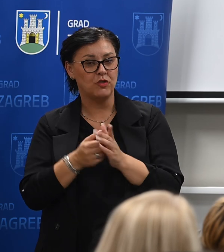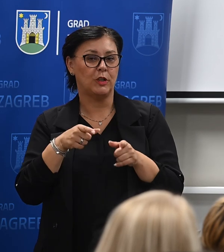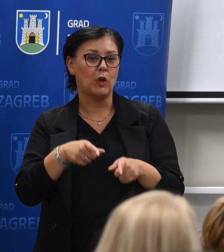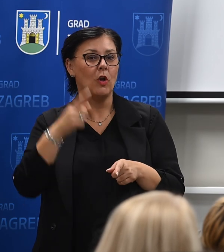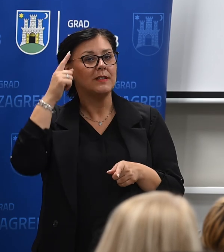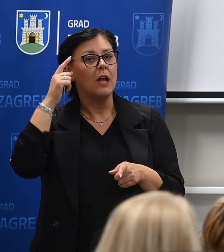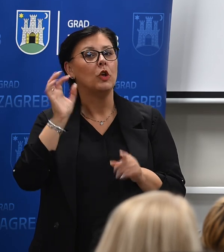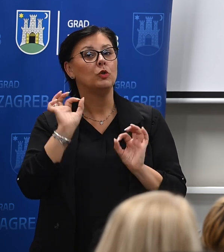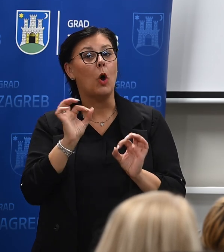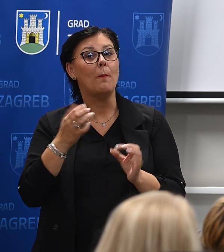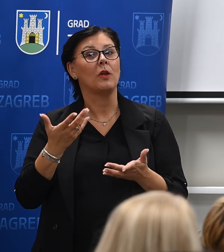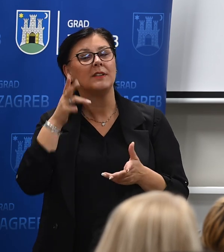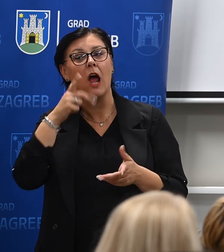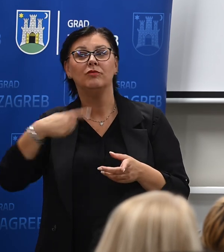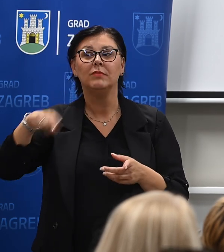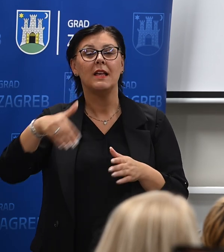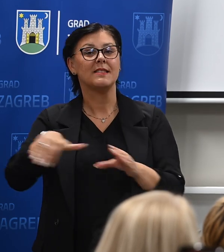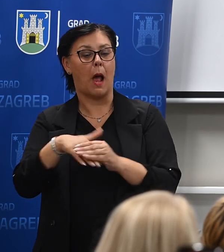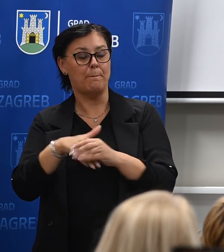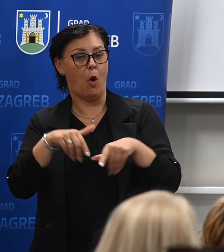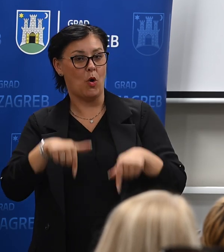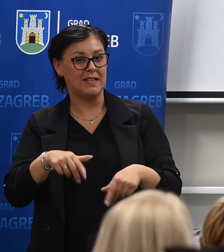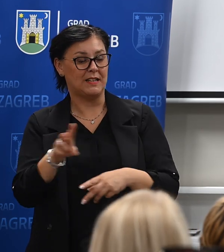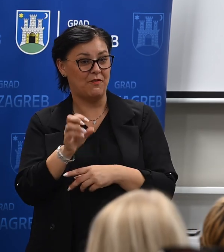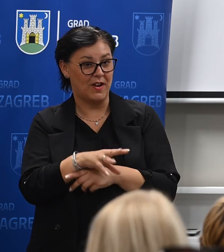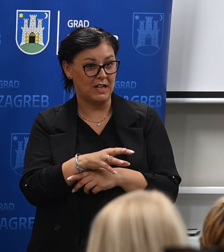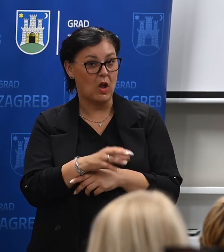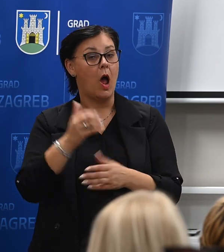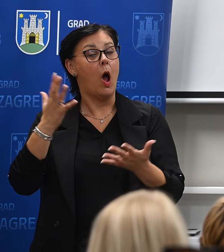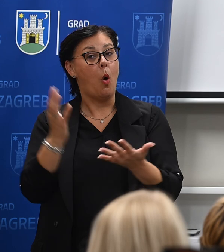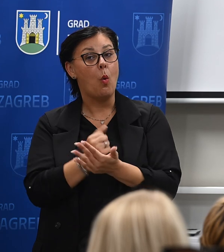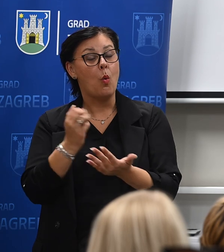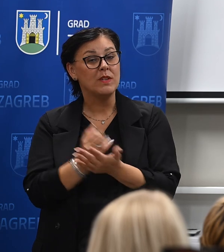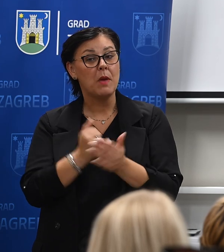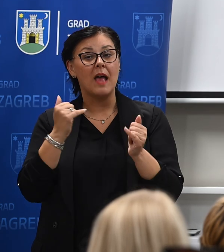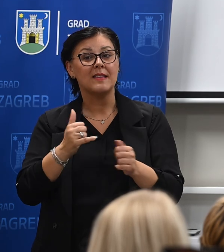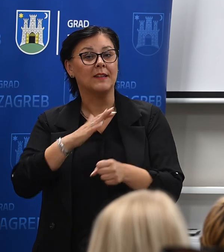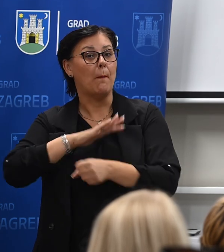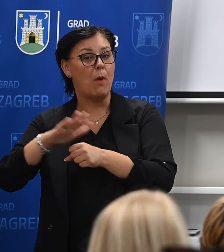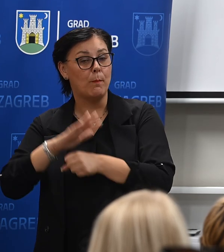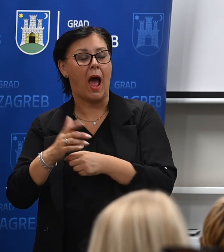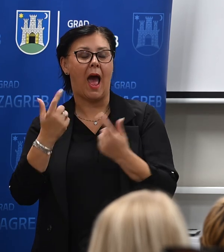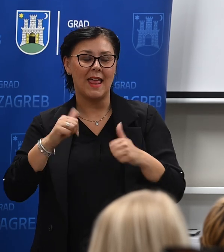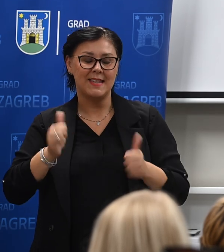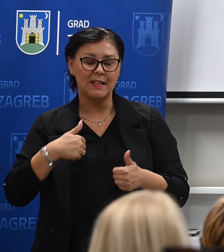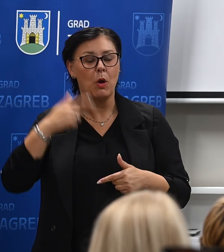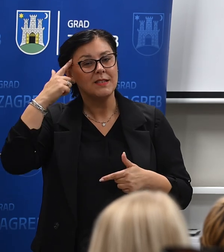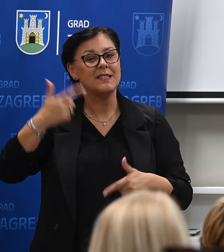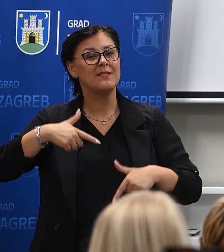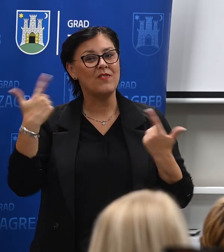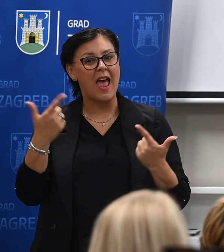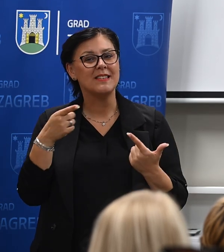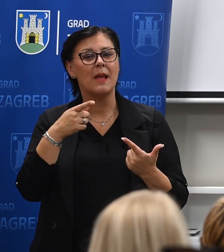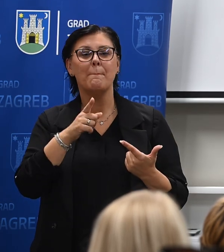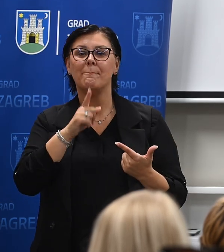privlačnim poslodavcem i za sad sve ove planirane ekspanzije uspijamo popuniti, ali jesmo svjesni da se radi o deficitarnom